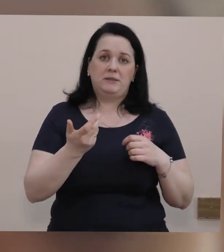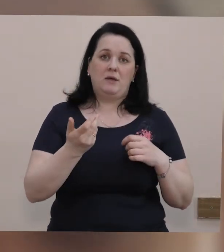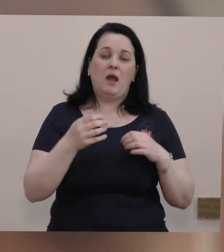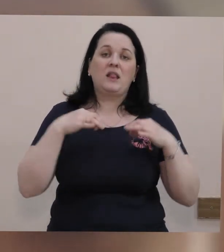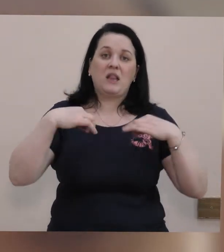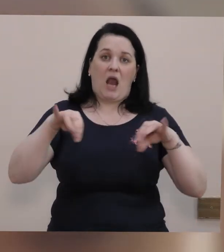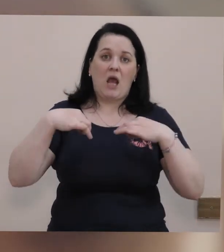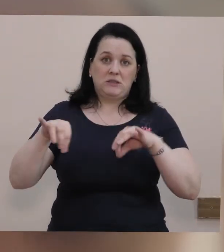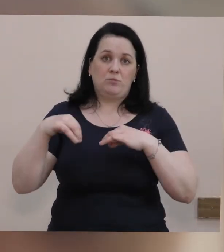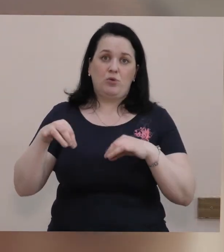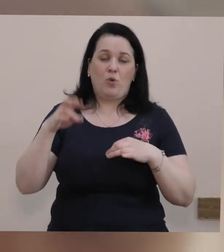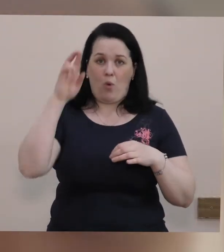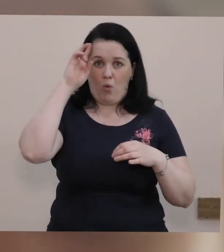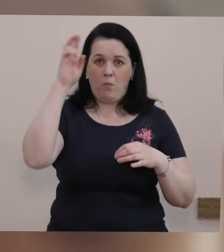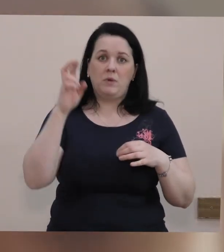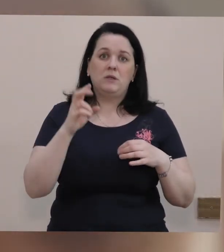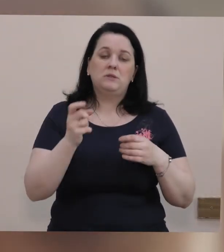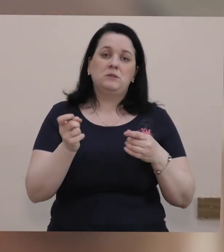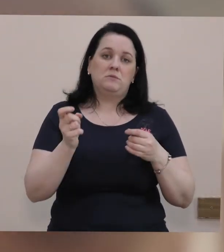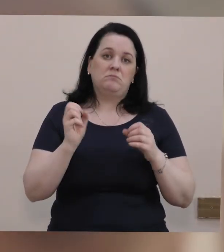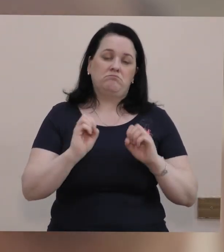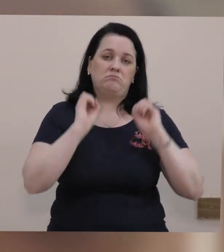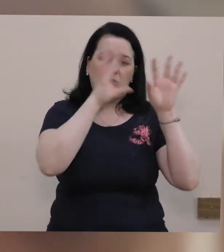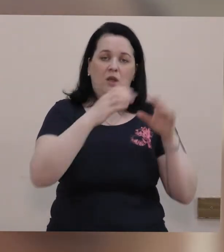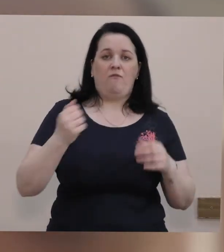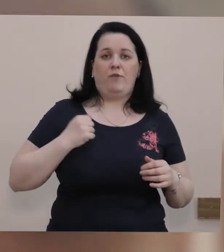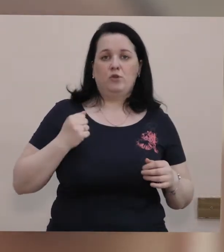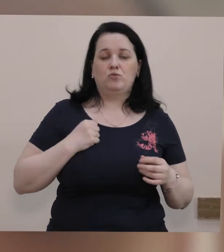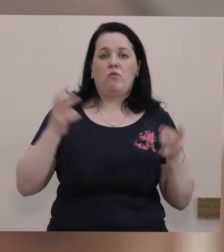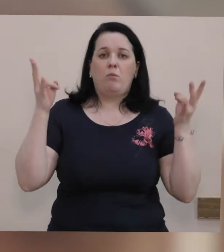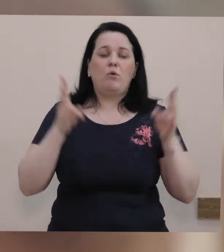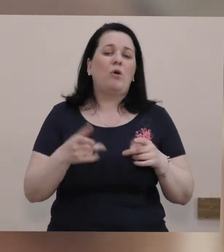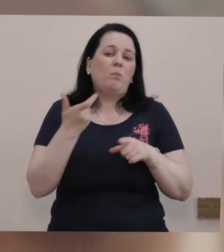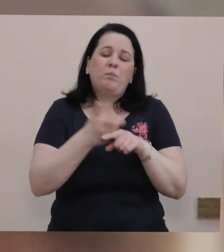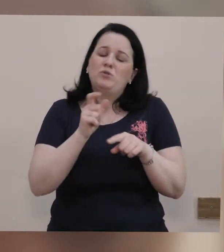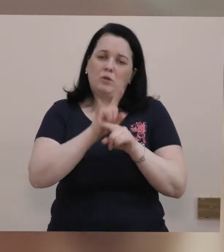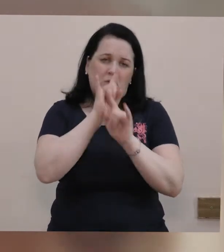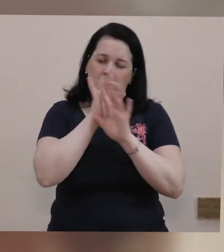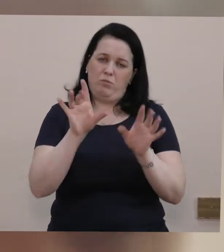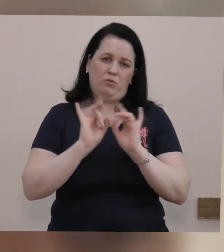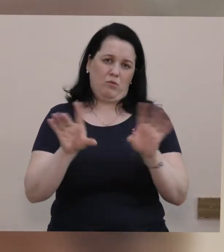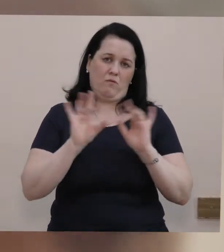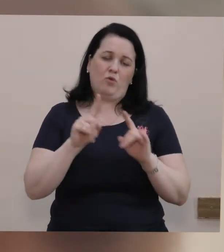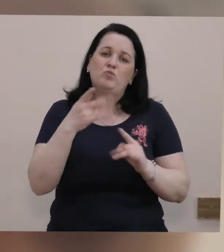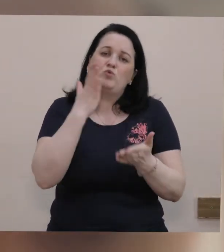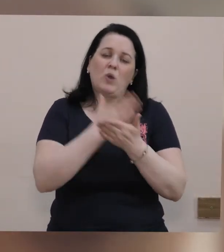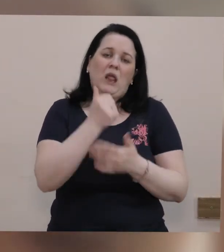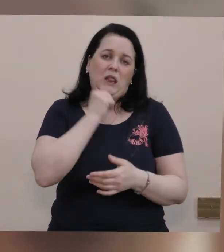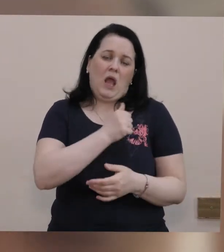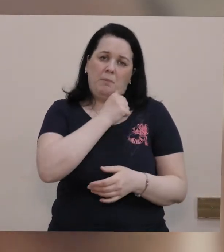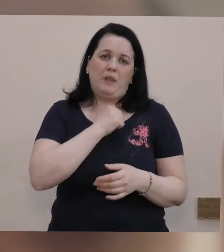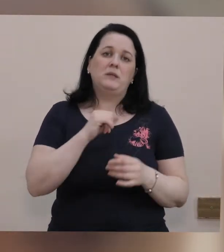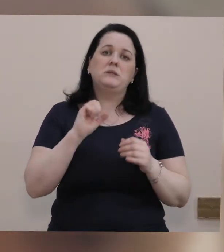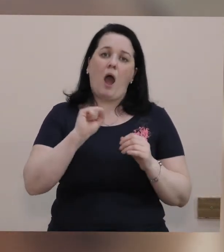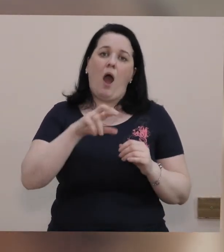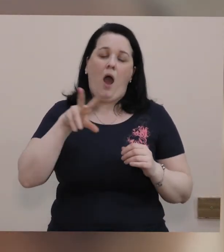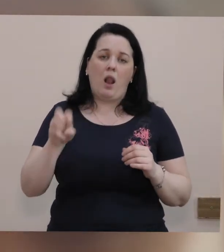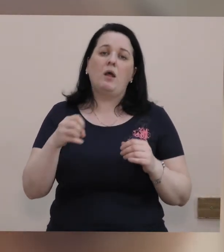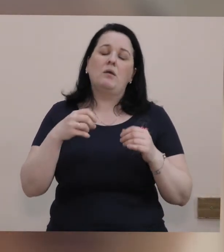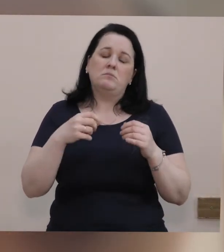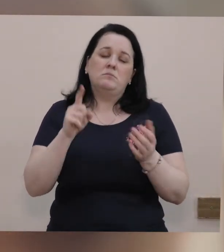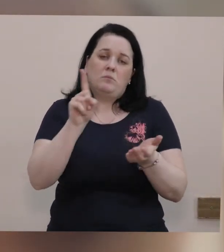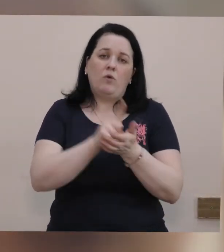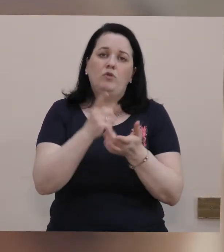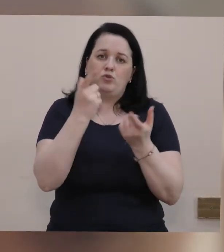транспорту комунально задіяна для військових потреб. Більше не буду говорити, тому що є таємниця, але